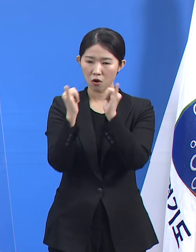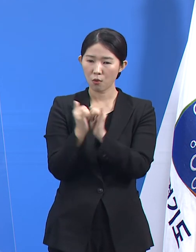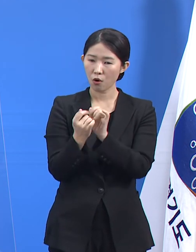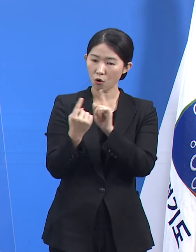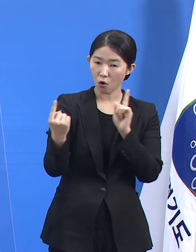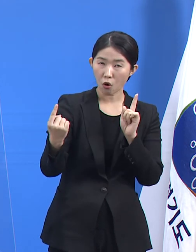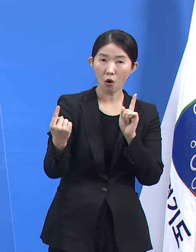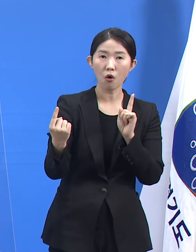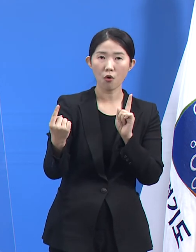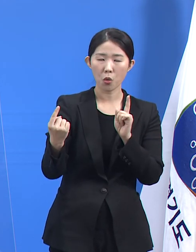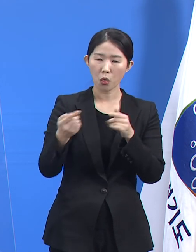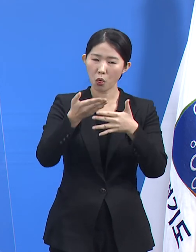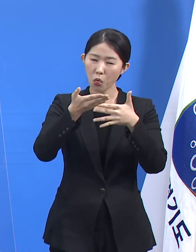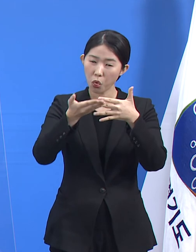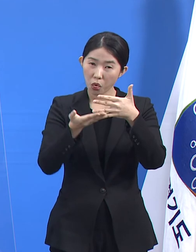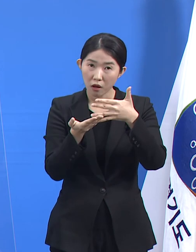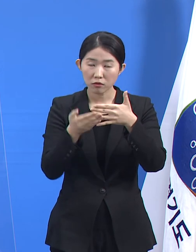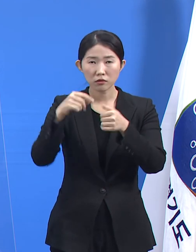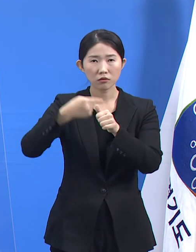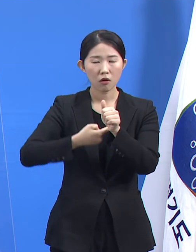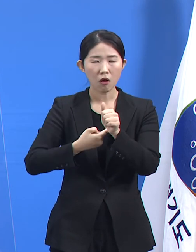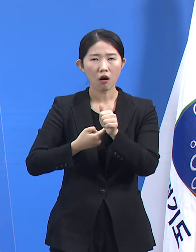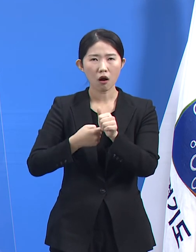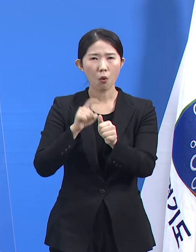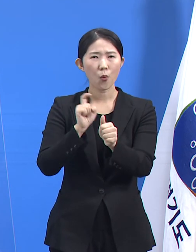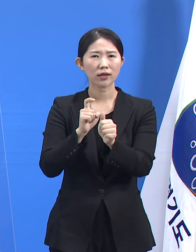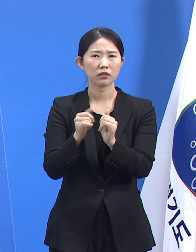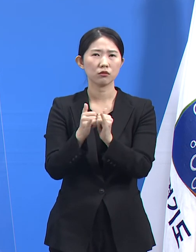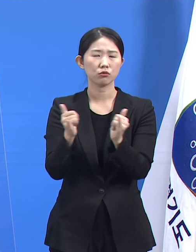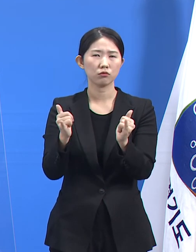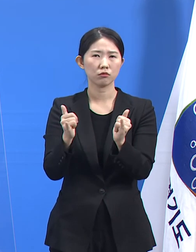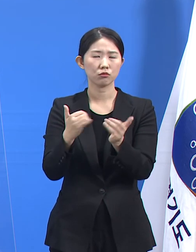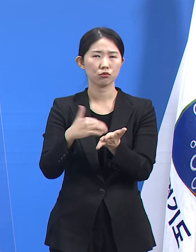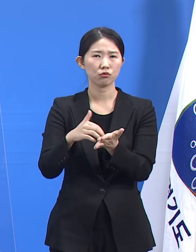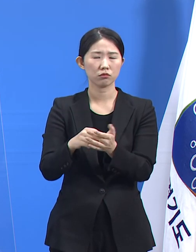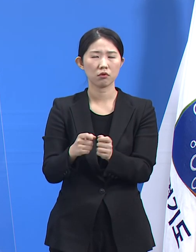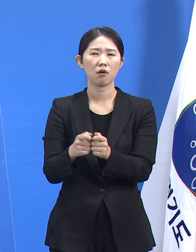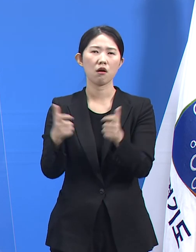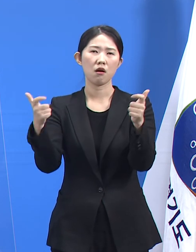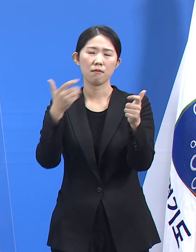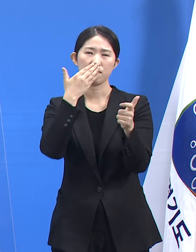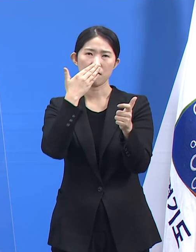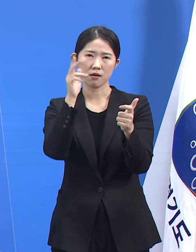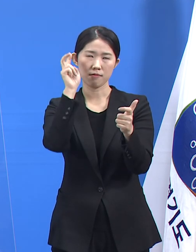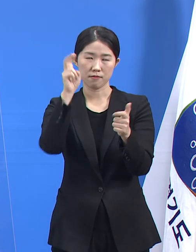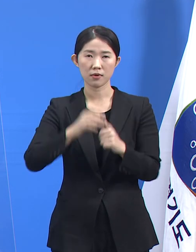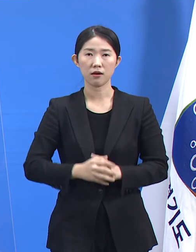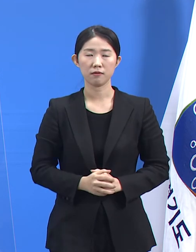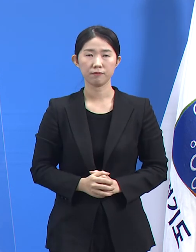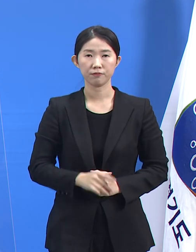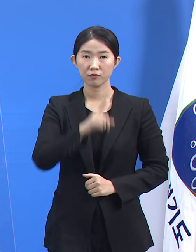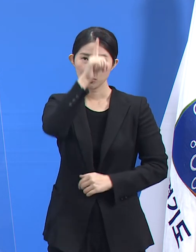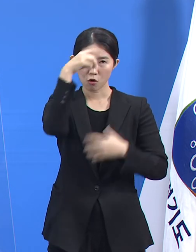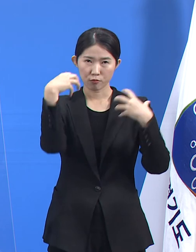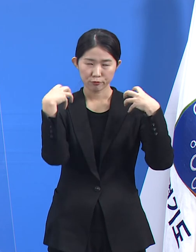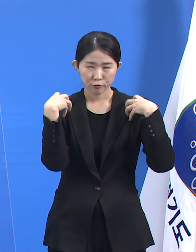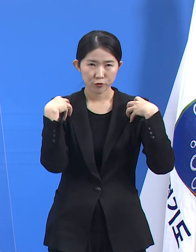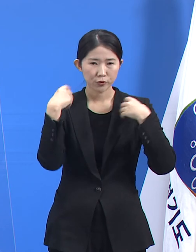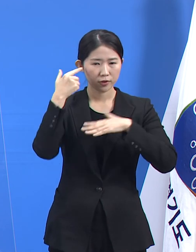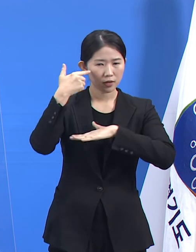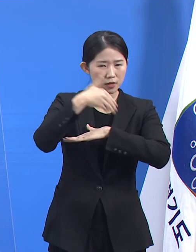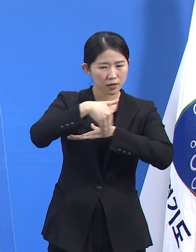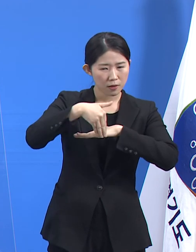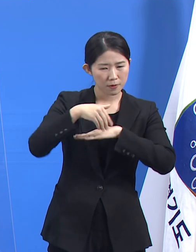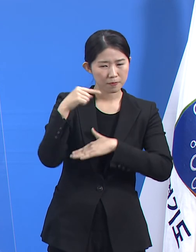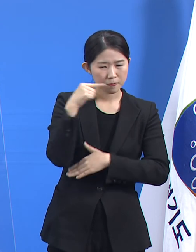자연스럽습니다. 정부와 지자체의 방역 정책이 더 정밀해지고 시민들의 방역에 대한 이해와